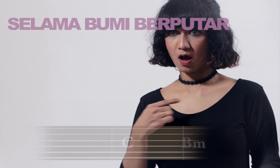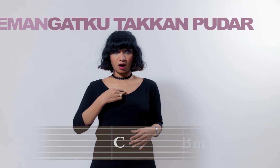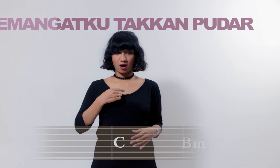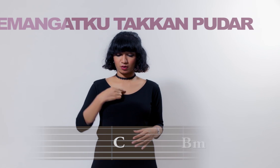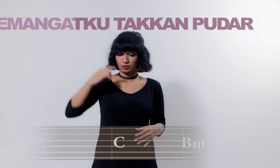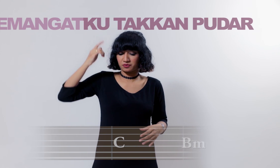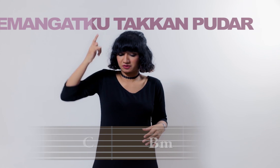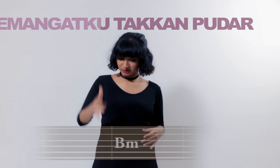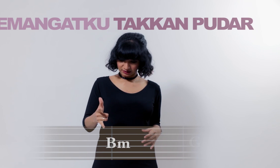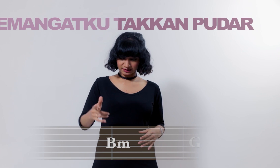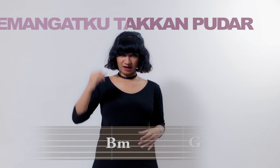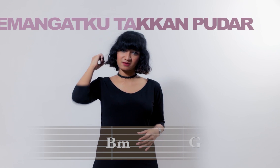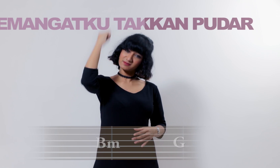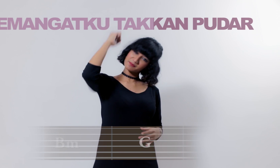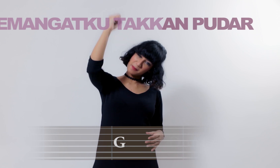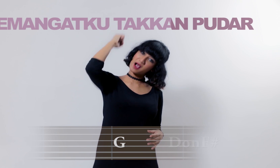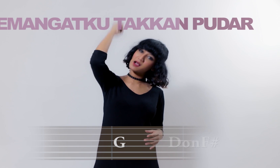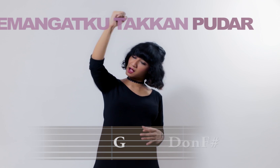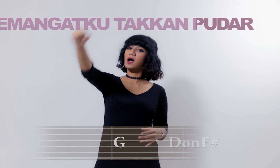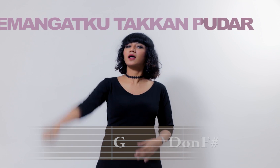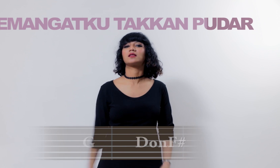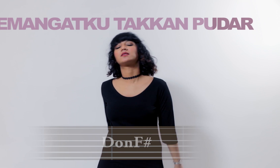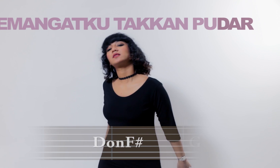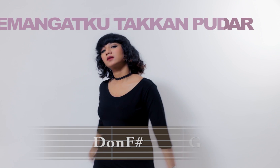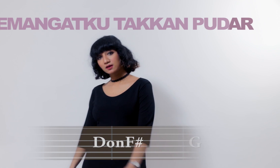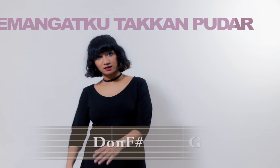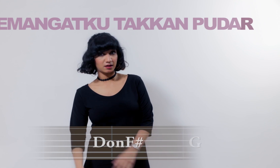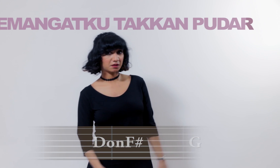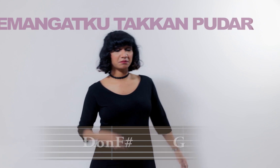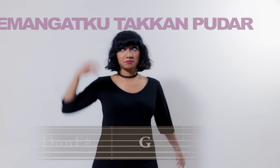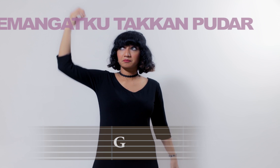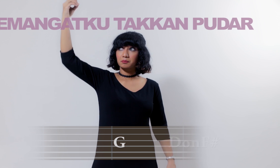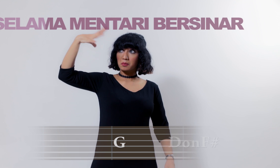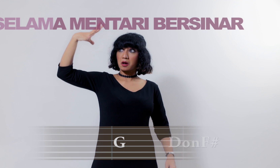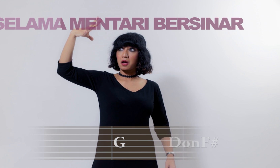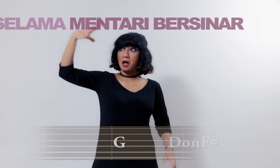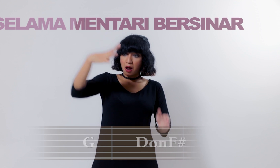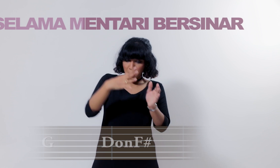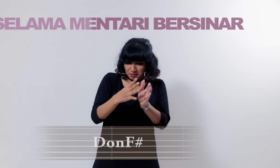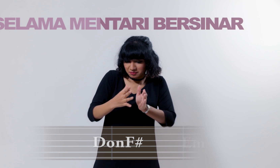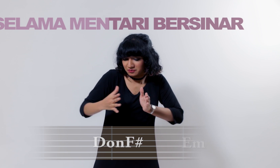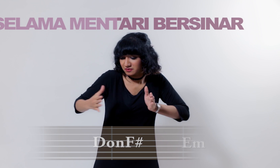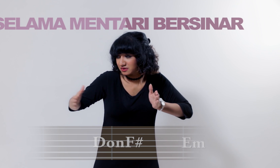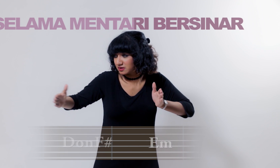Semangat ku takkan muda Selama menarik